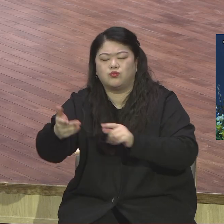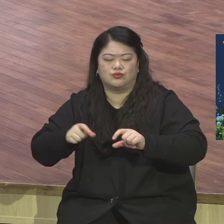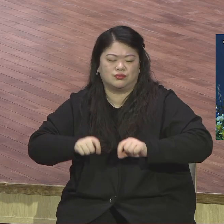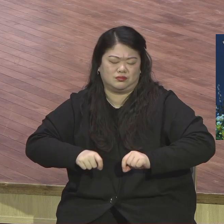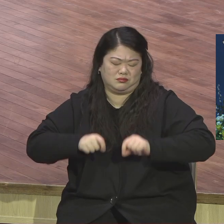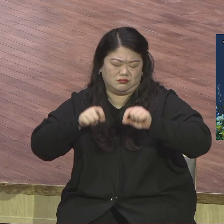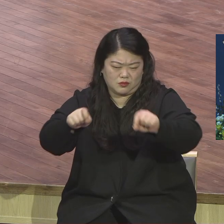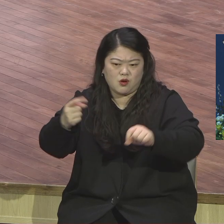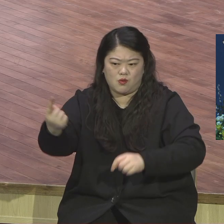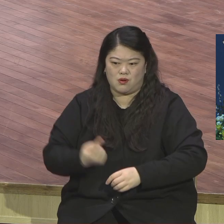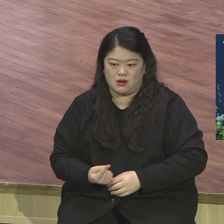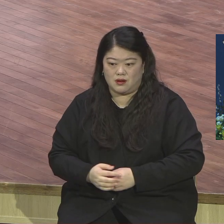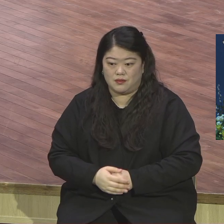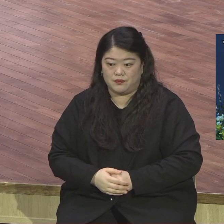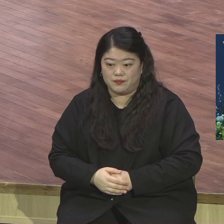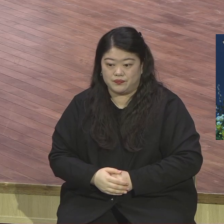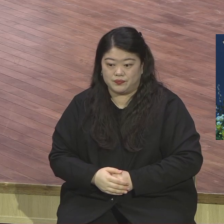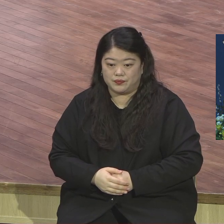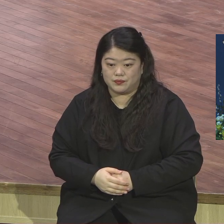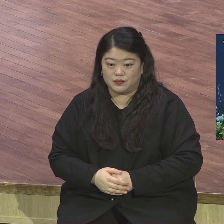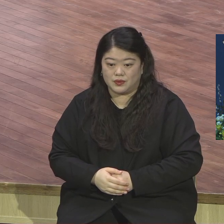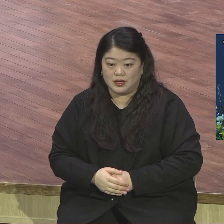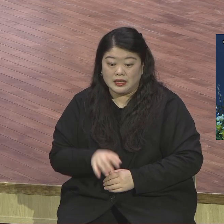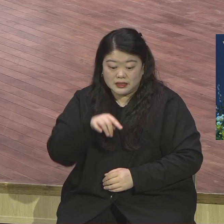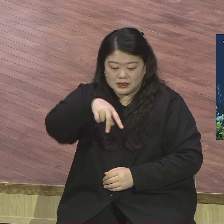성전을 지금 너희가 짓고 있지 않냐?